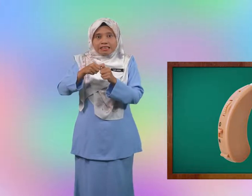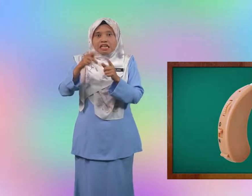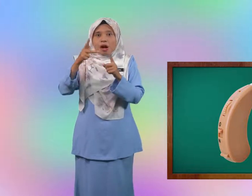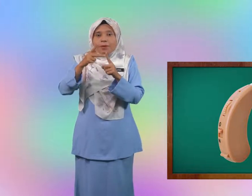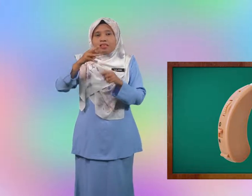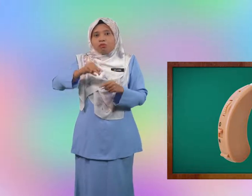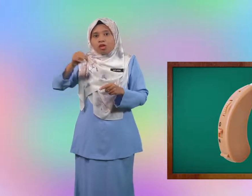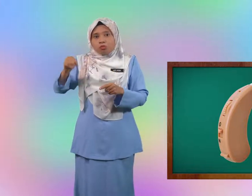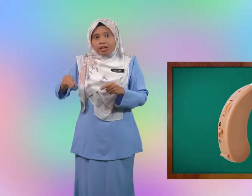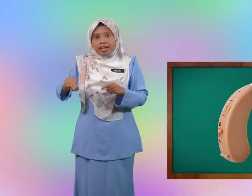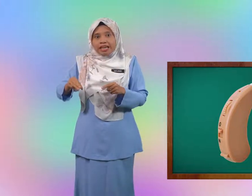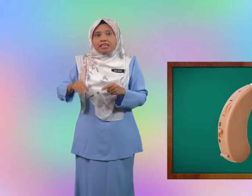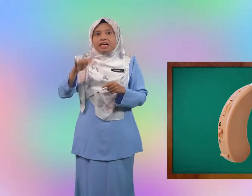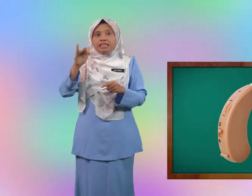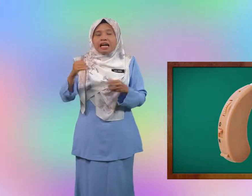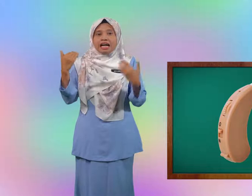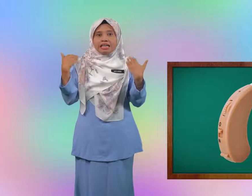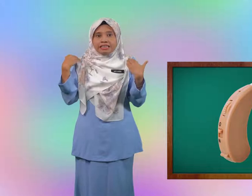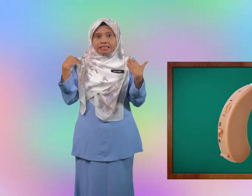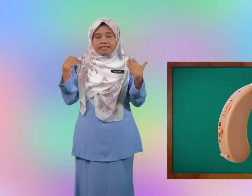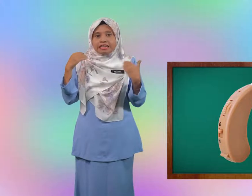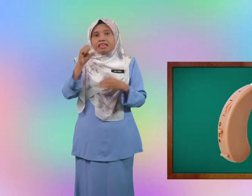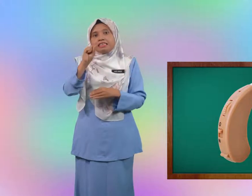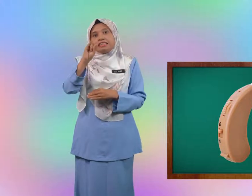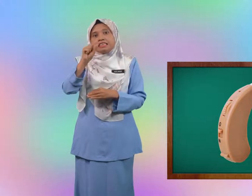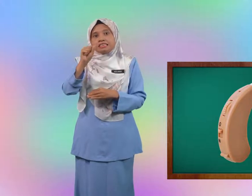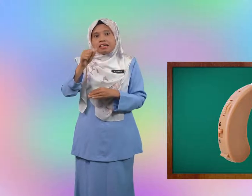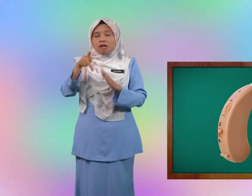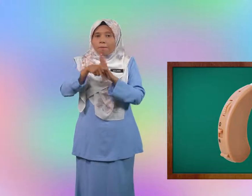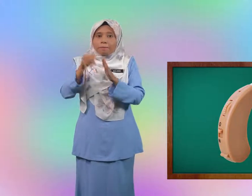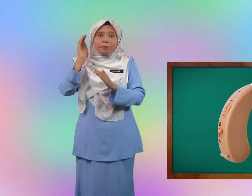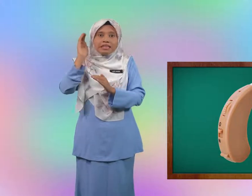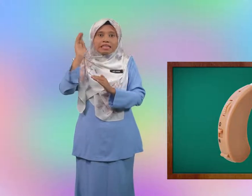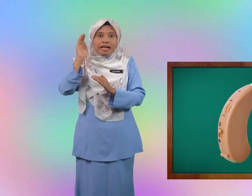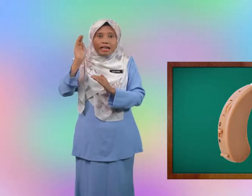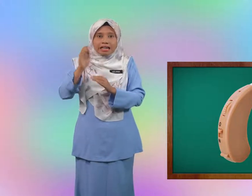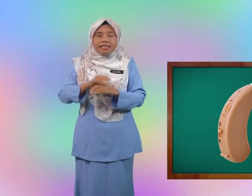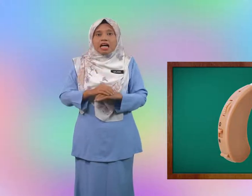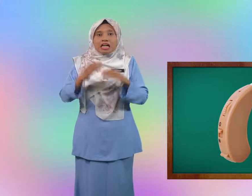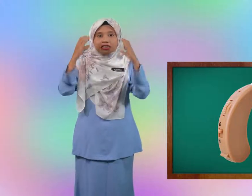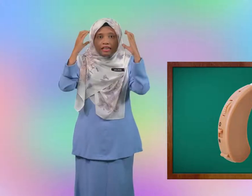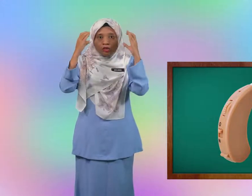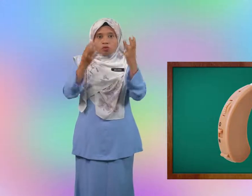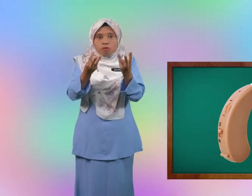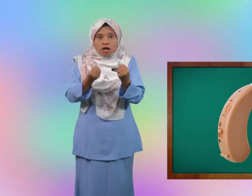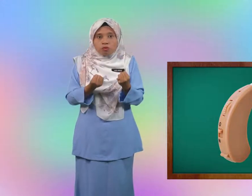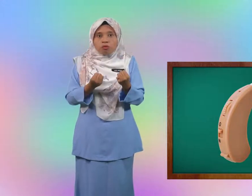kepada murid-murid yang ada sisa pendengaran, Cikgu mahu